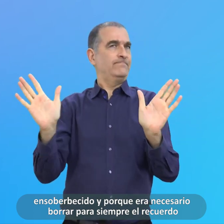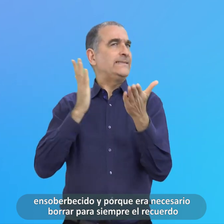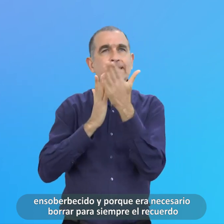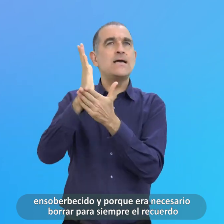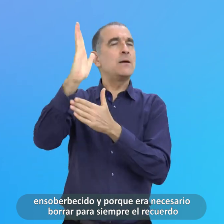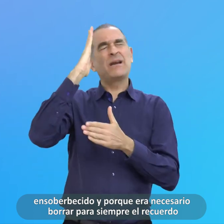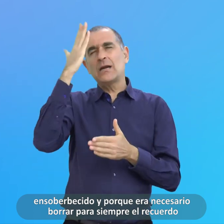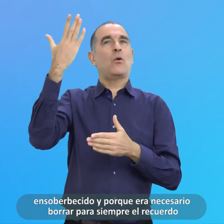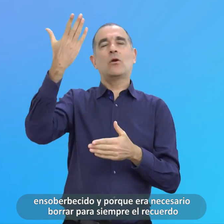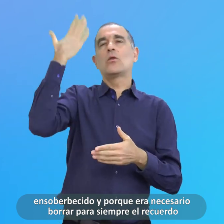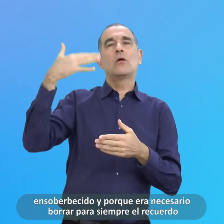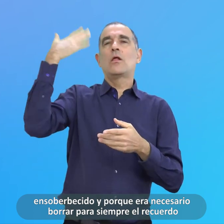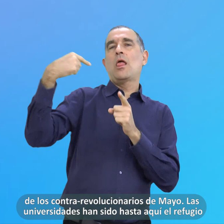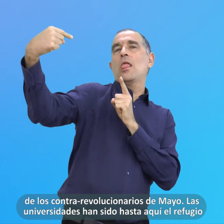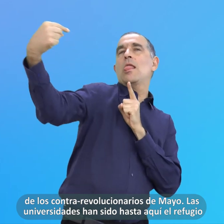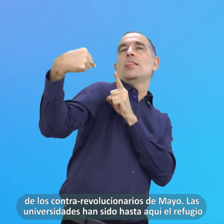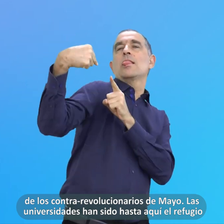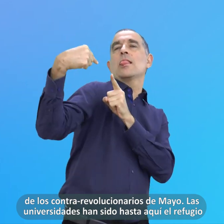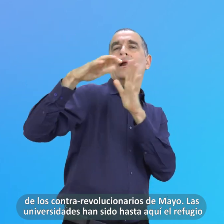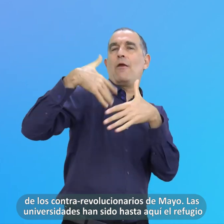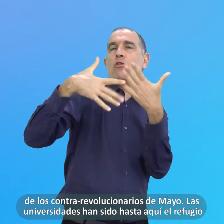los contrarrevolucionarios de mayo